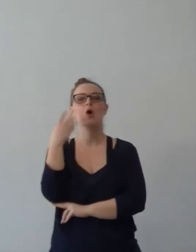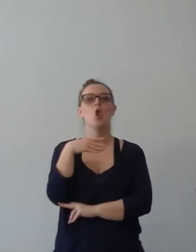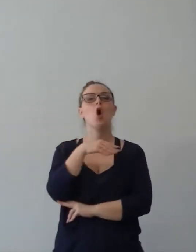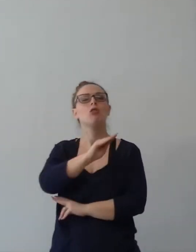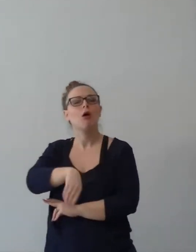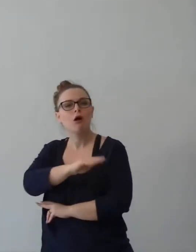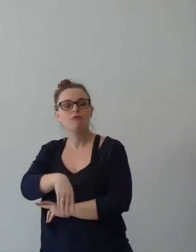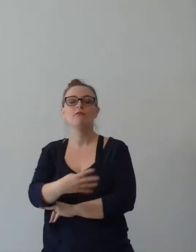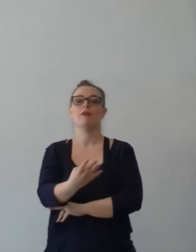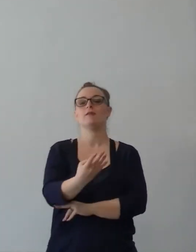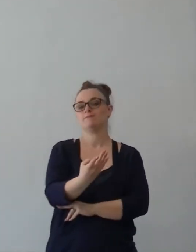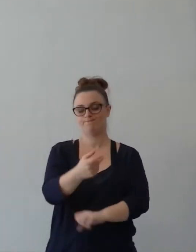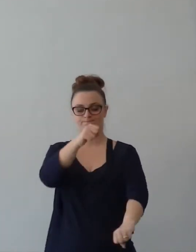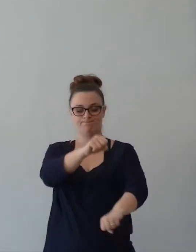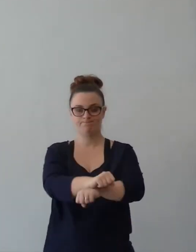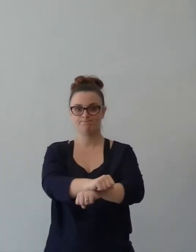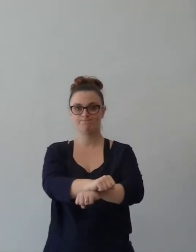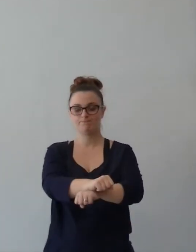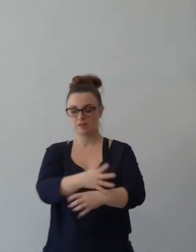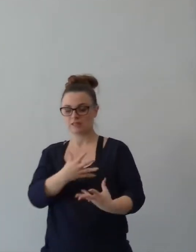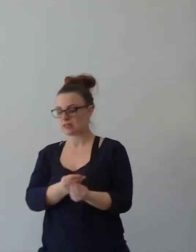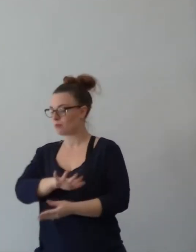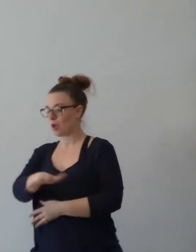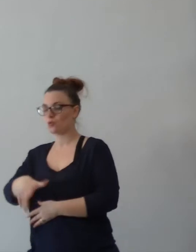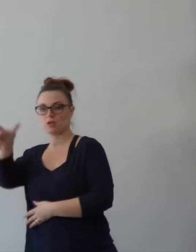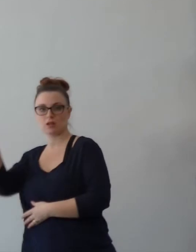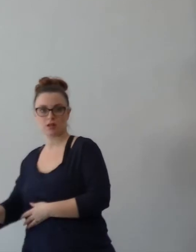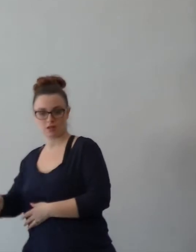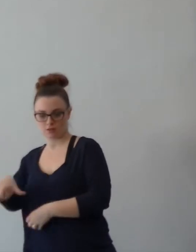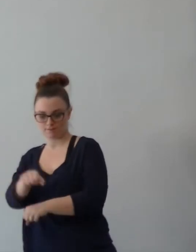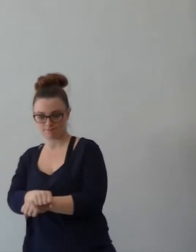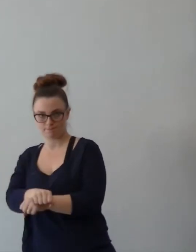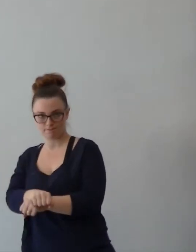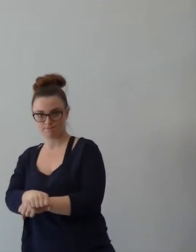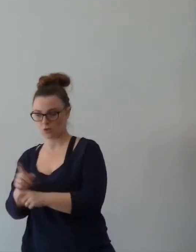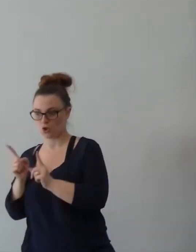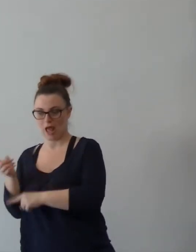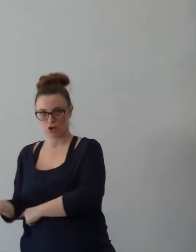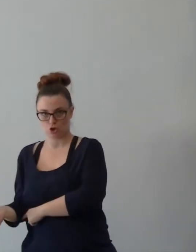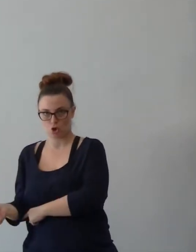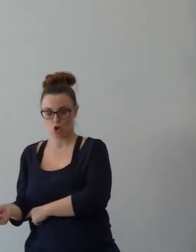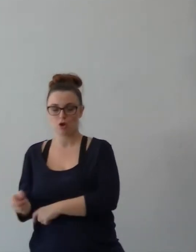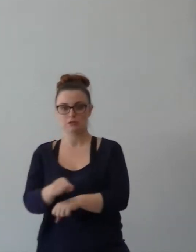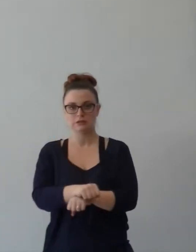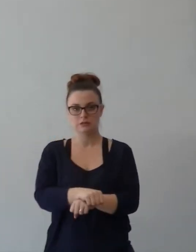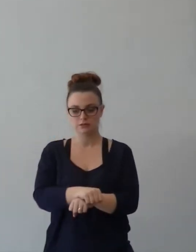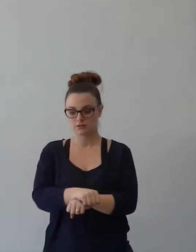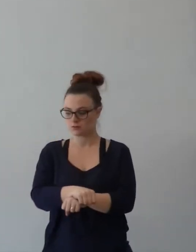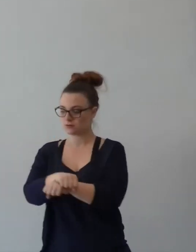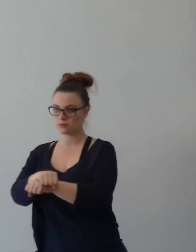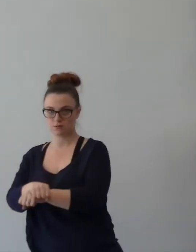a fianco con un soldato, mentre probabilmente aspettava di essere